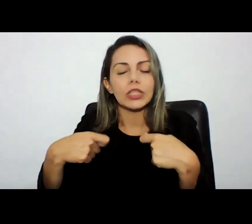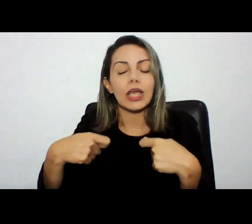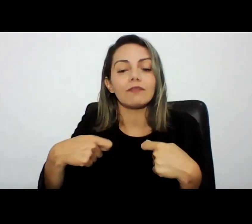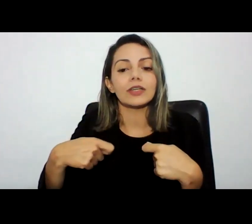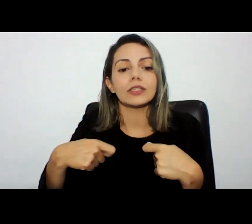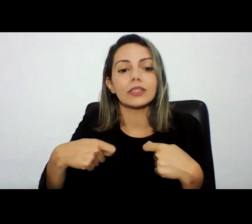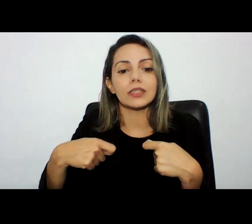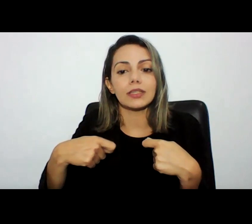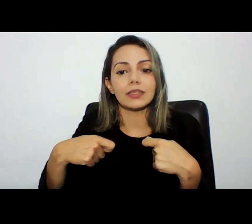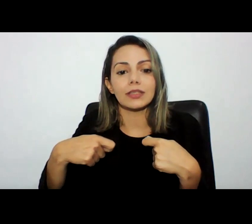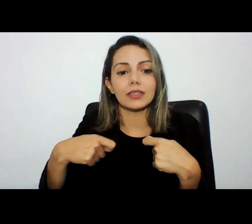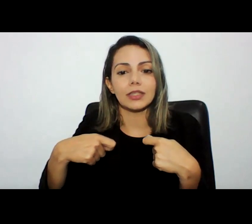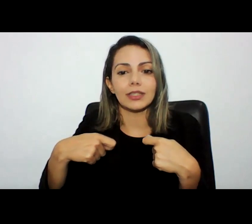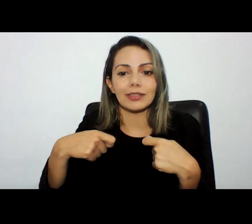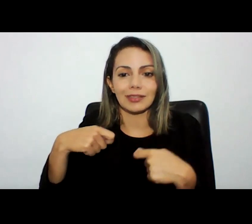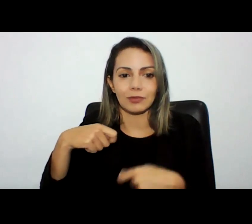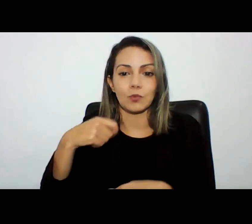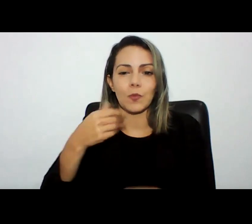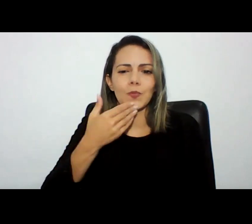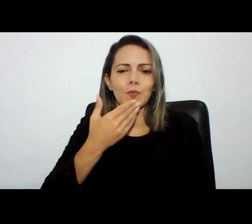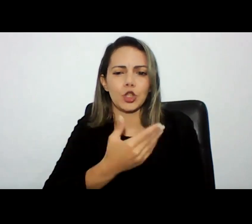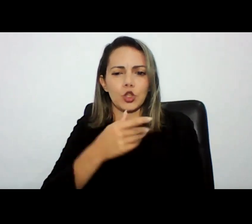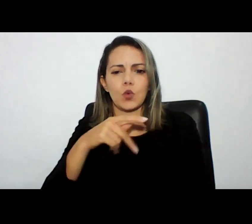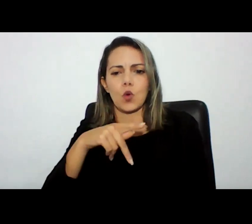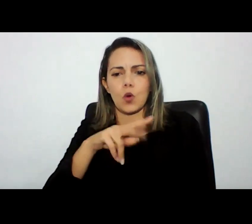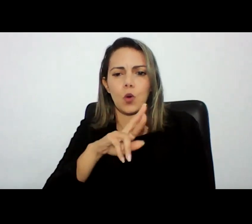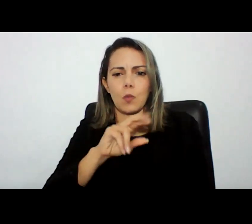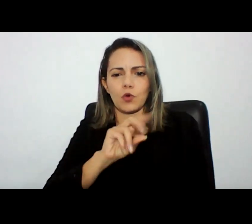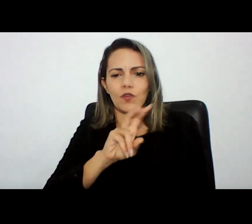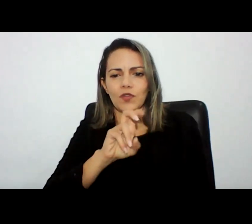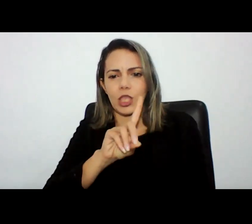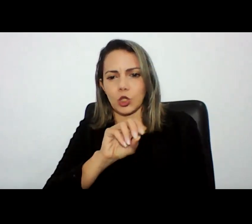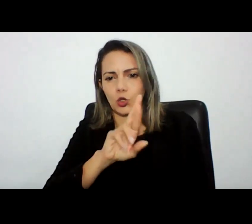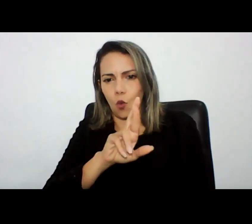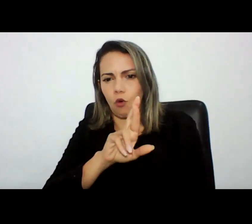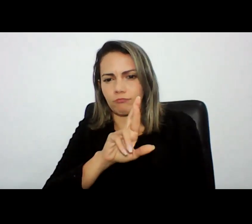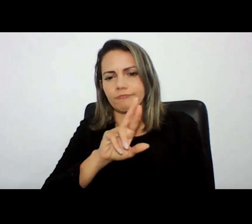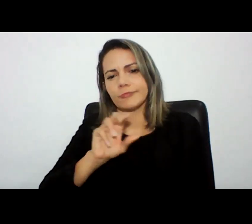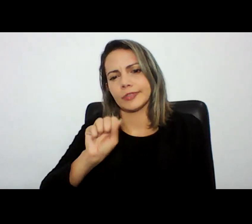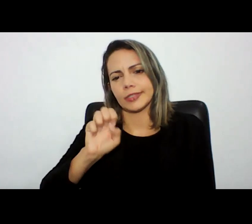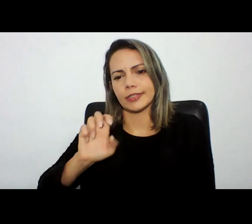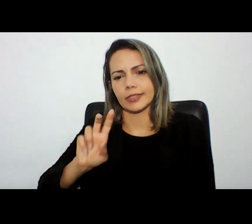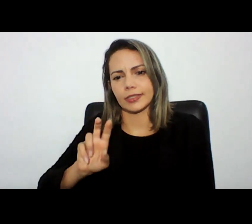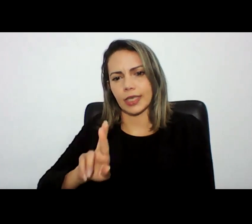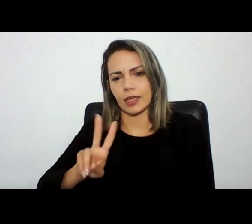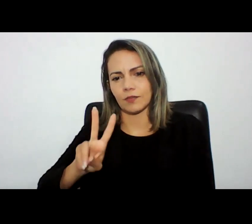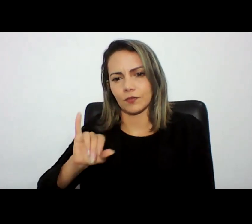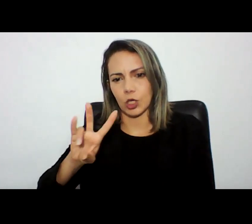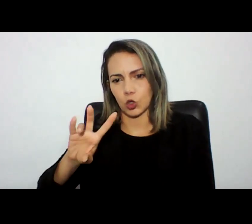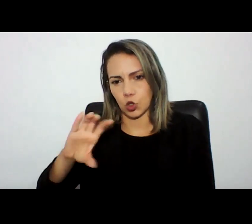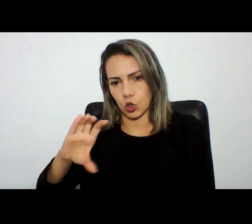o provedor de serviço mesmo com a ordem judicial se recusava a dar sobre a ligação de que ele entendia que